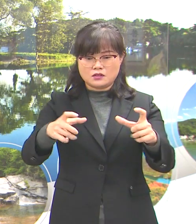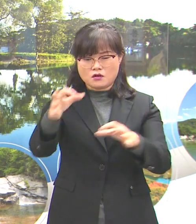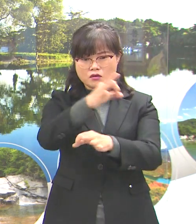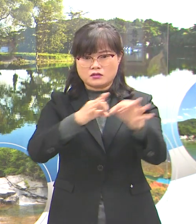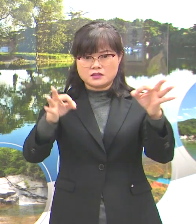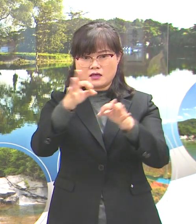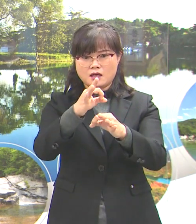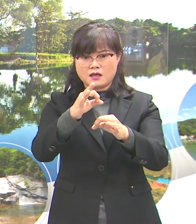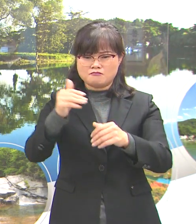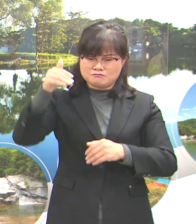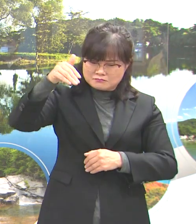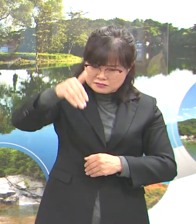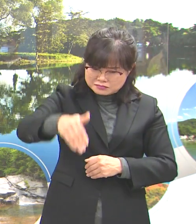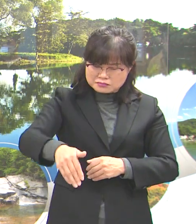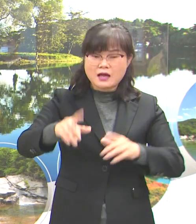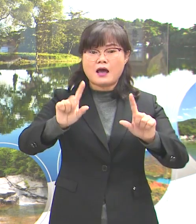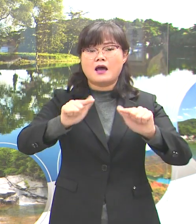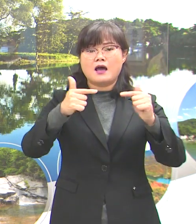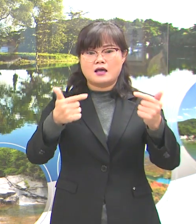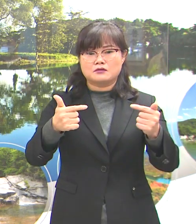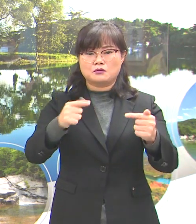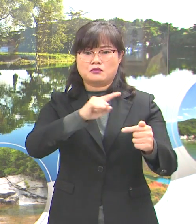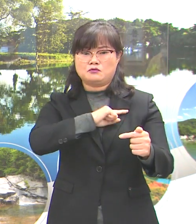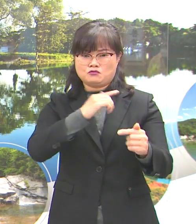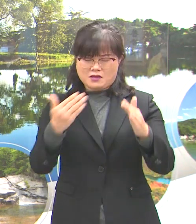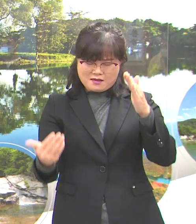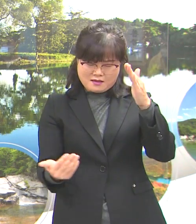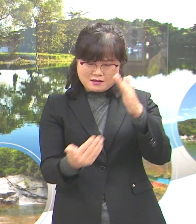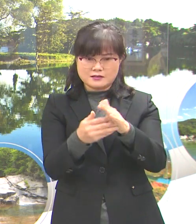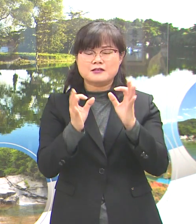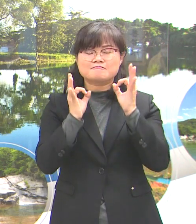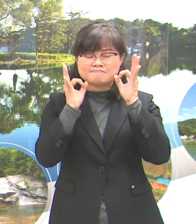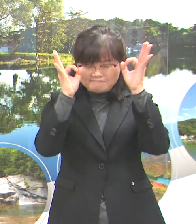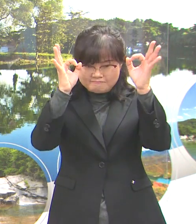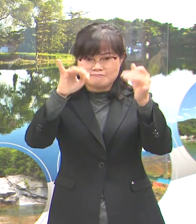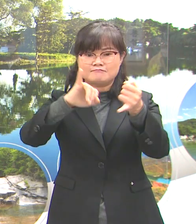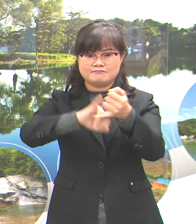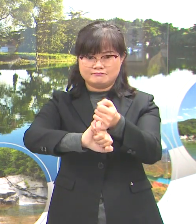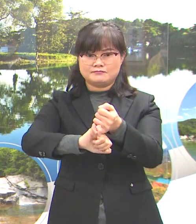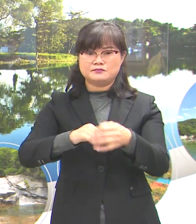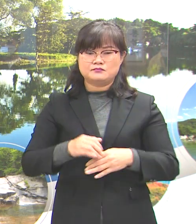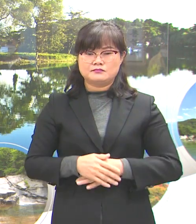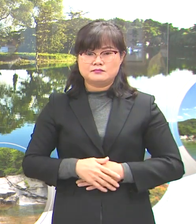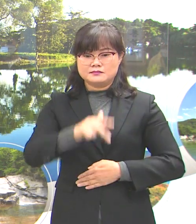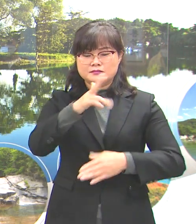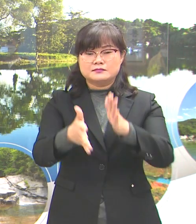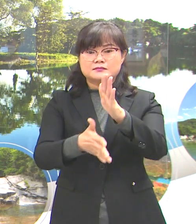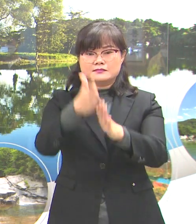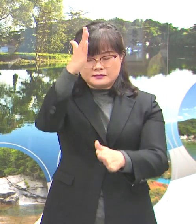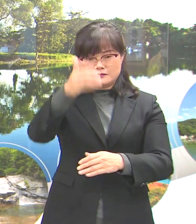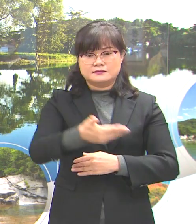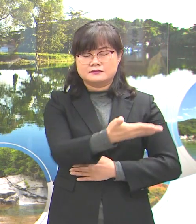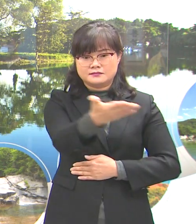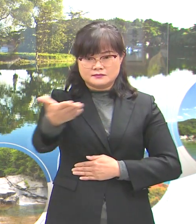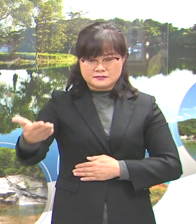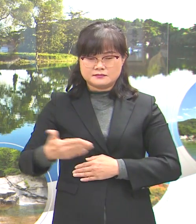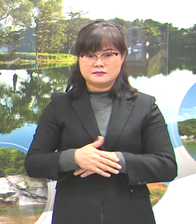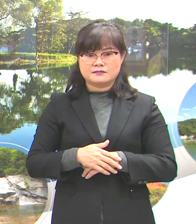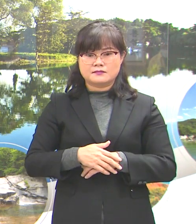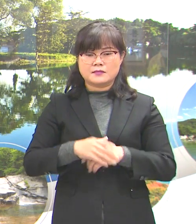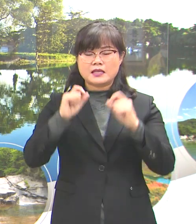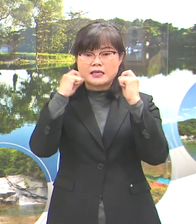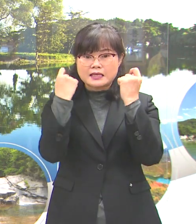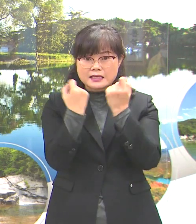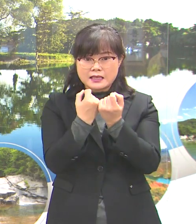신체되지 않도록 최선의 노력을 다하겠습니다. 시민 여러분께서도 개인